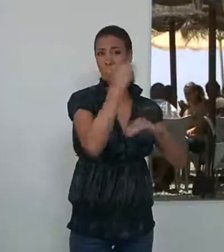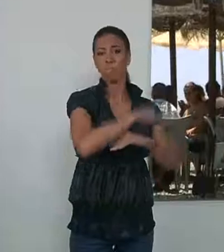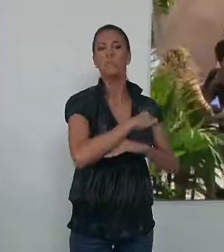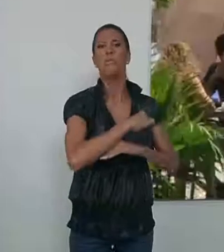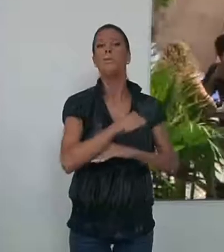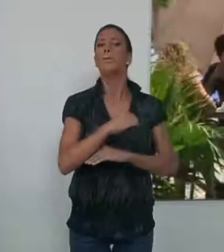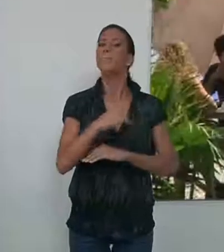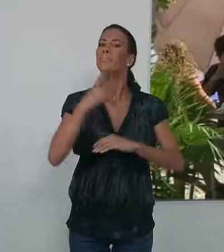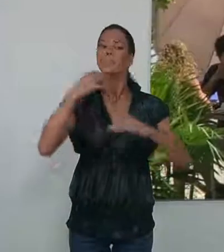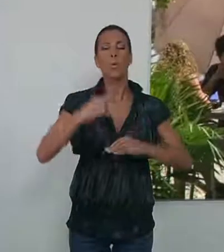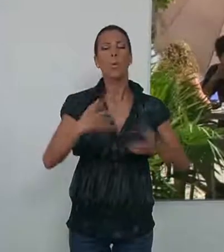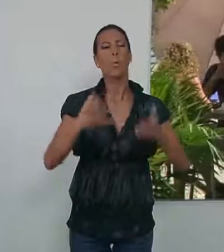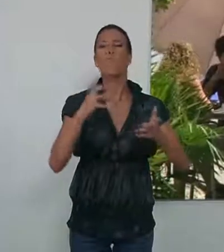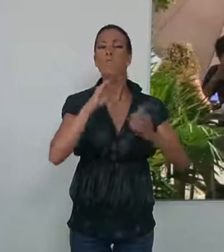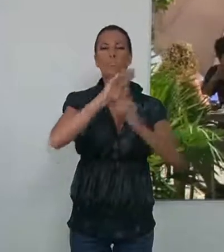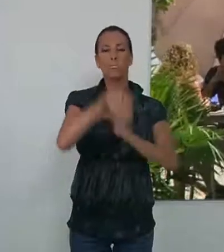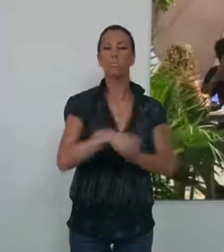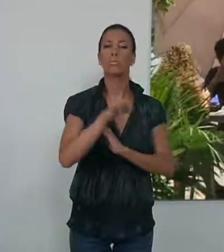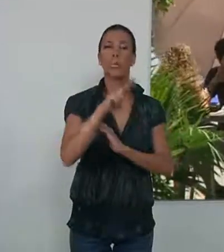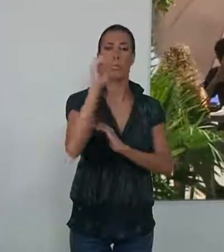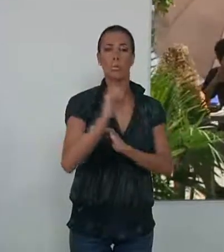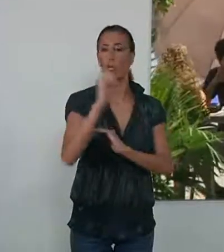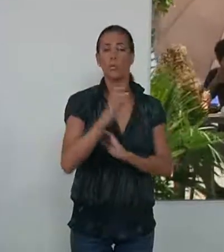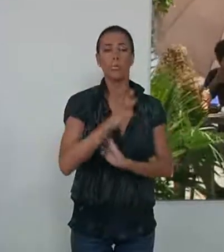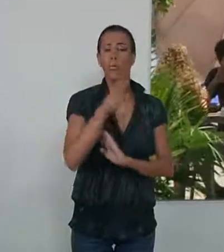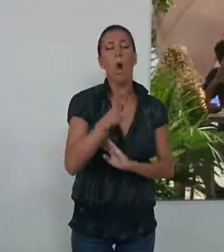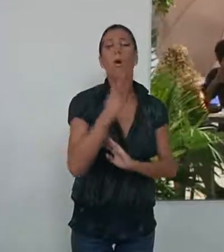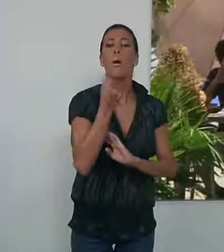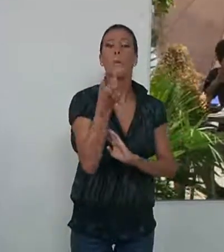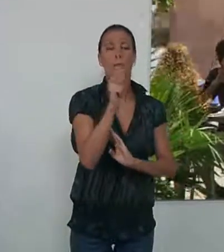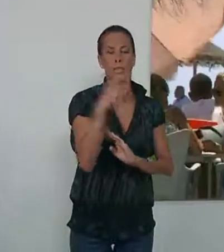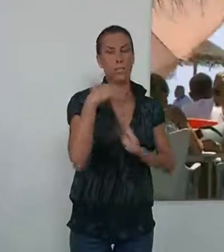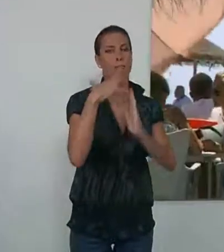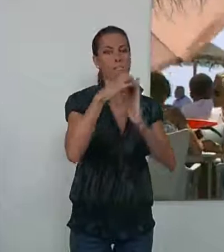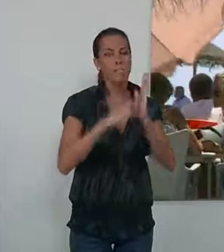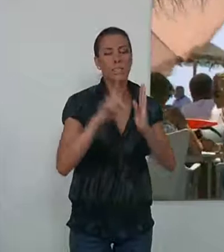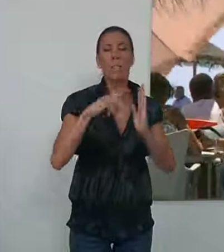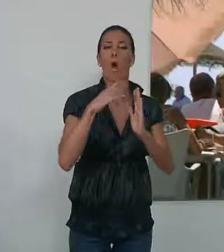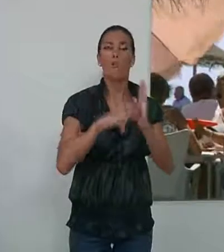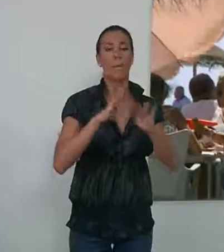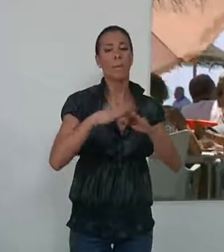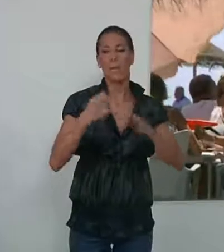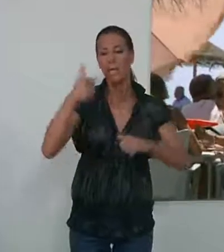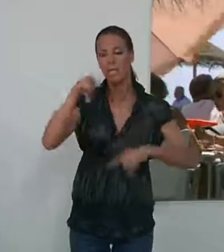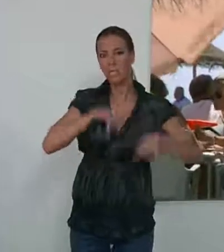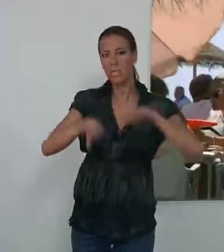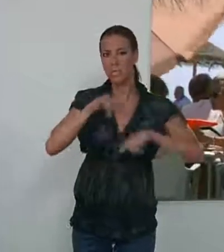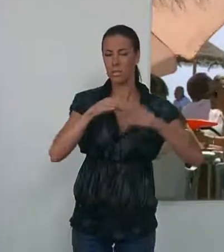beneficios caerán un 12% debido a la bajada de los precios y al incremento de las ofertas para atraer a los turistas.